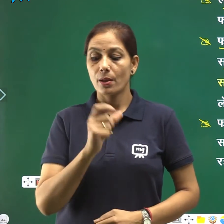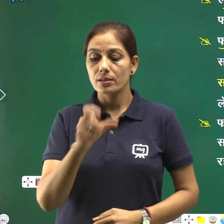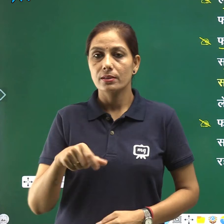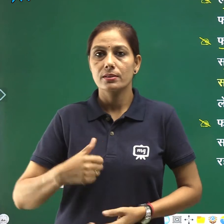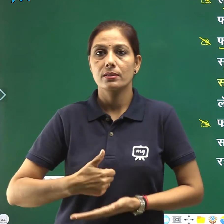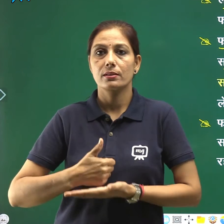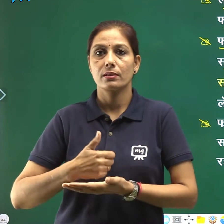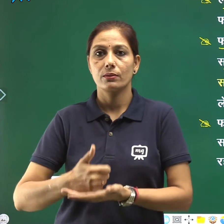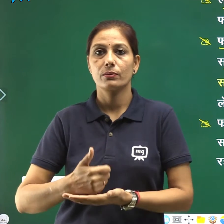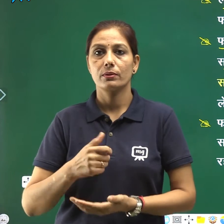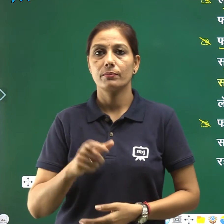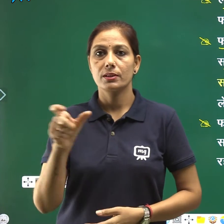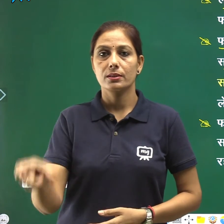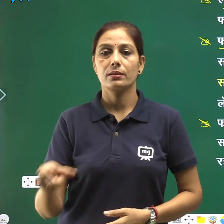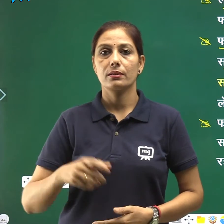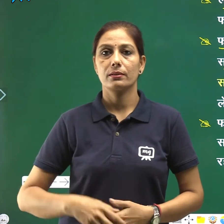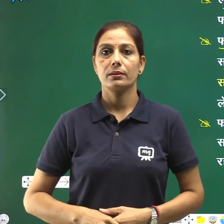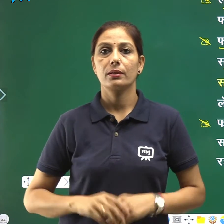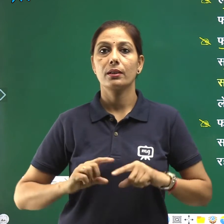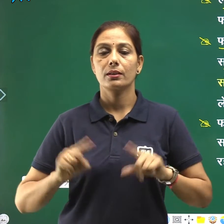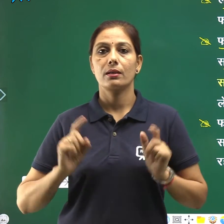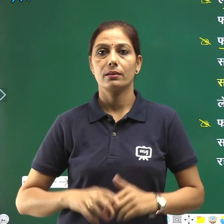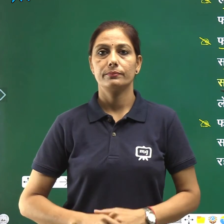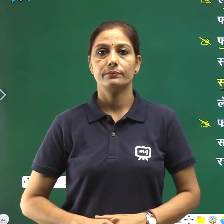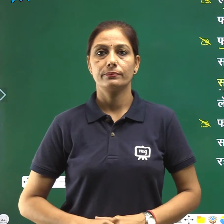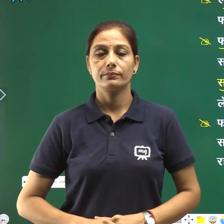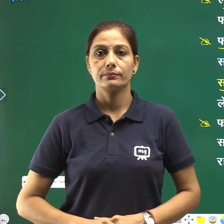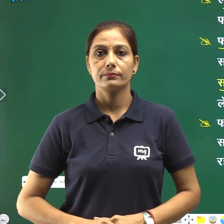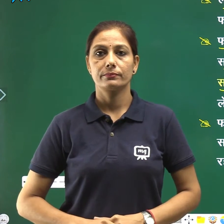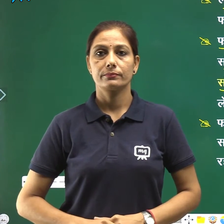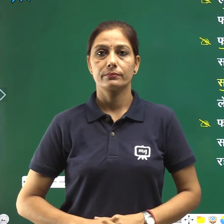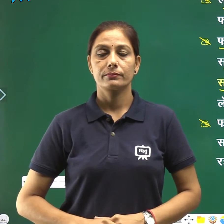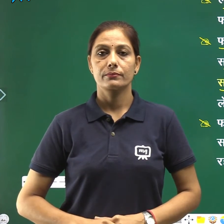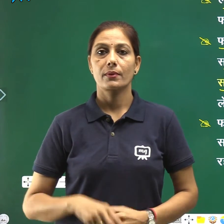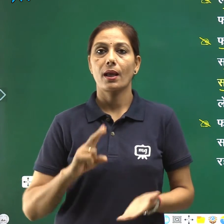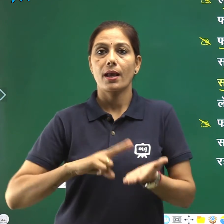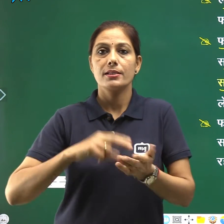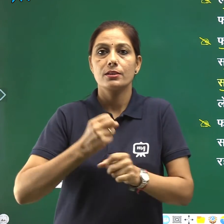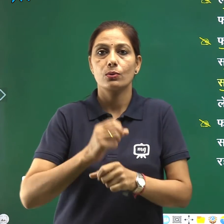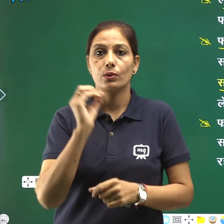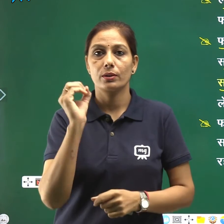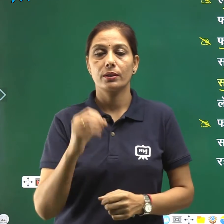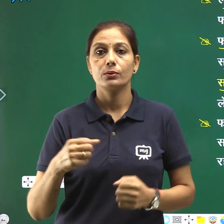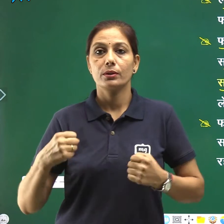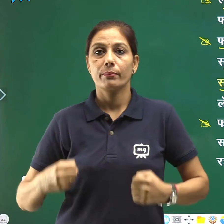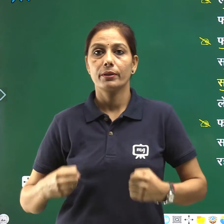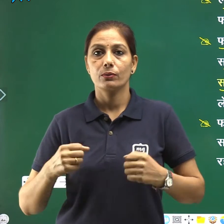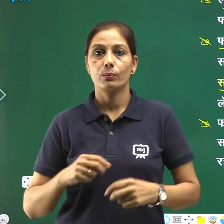तथा संस्थका की बैटकों में